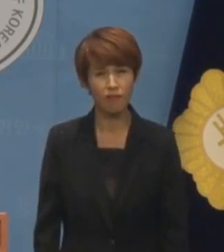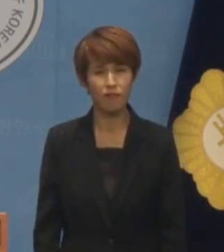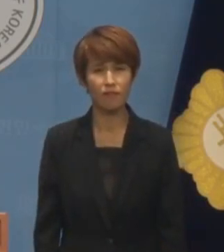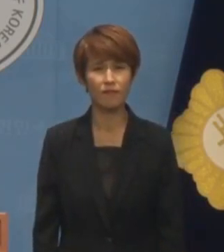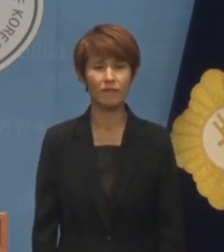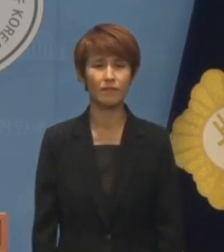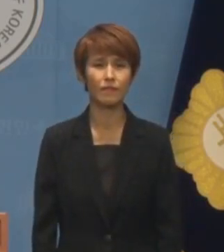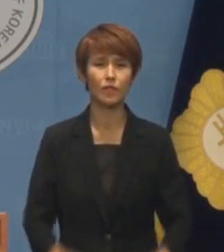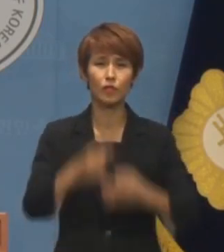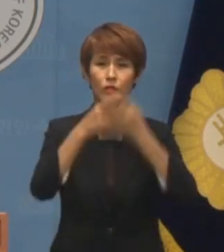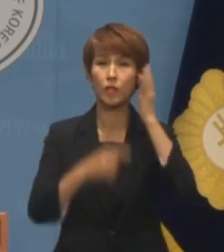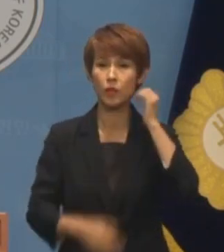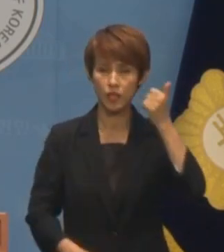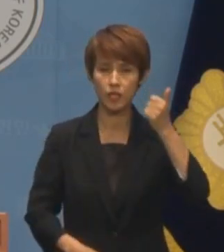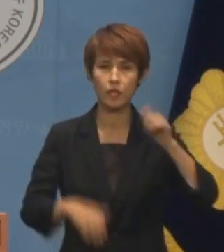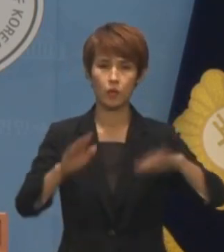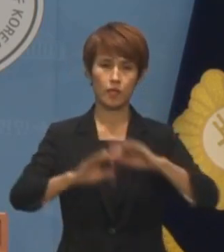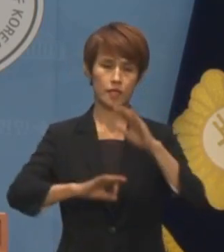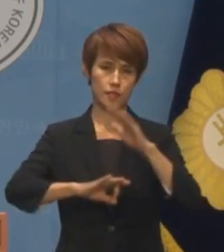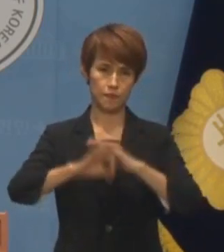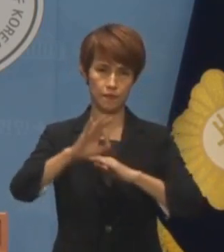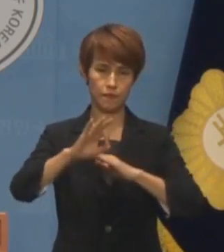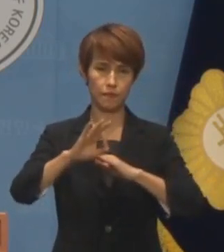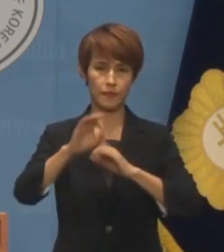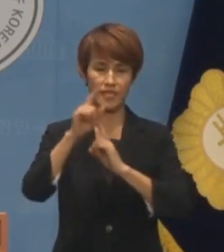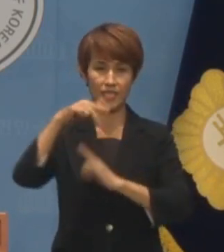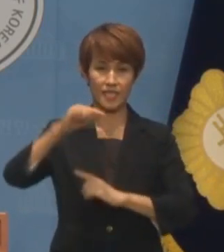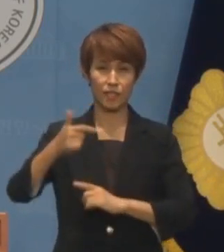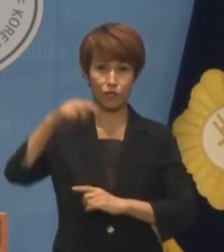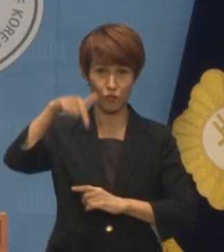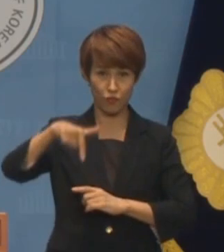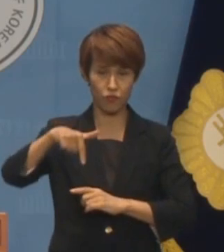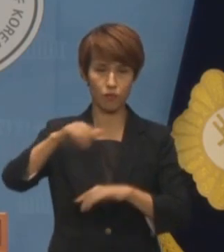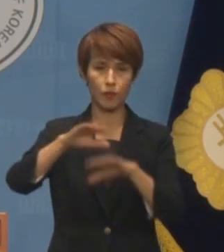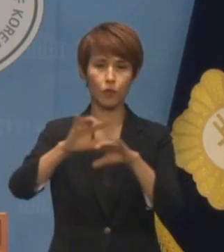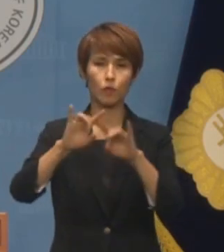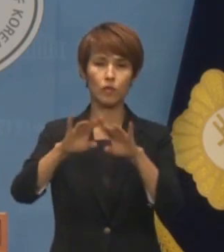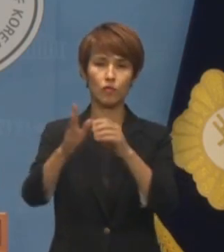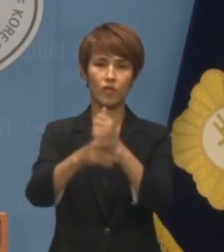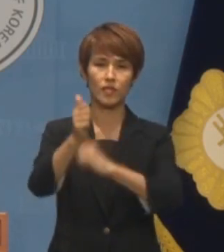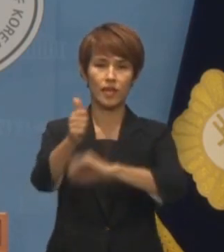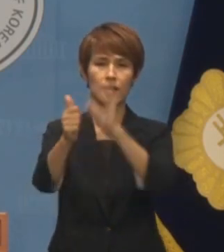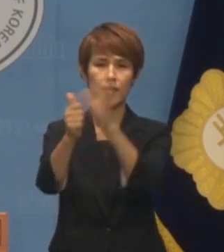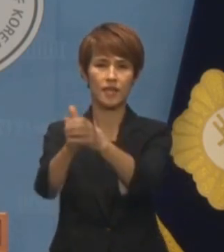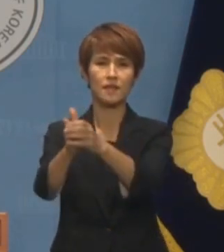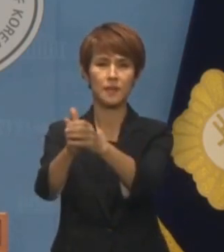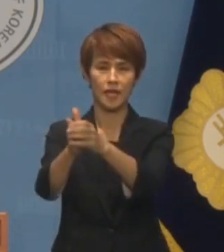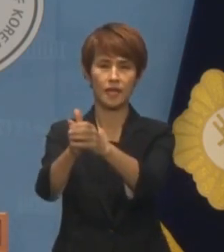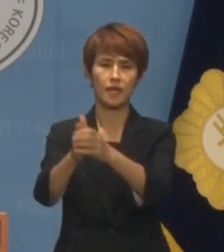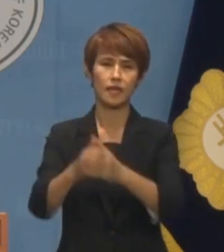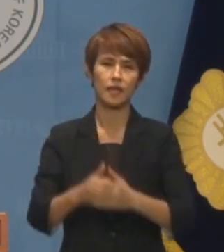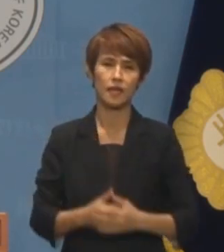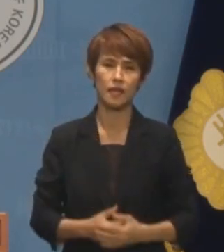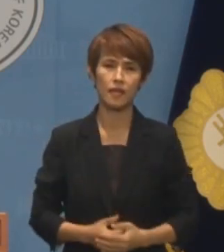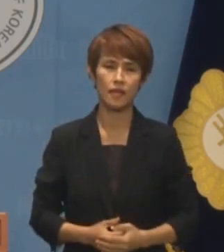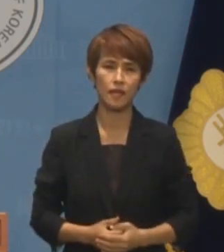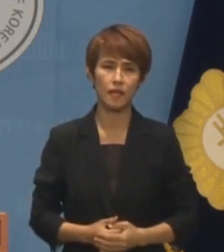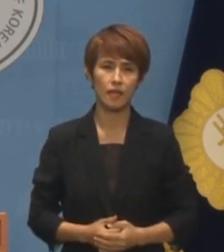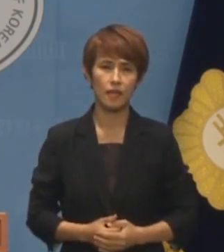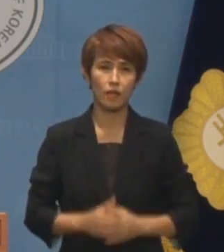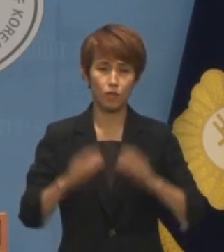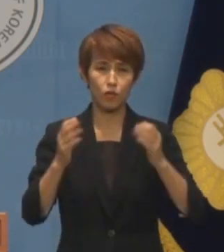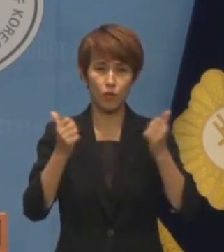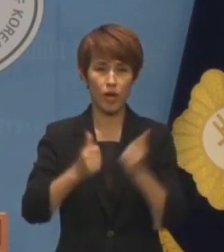윤석열 대통령이 오늘 아침 이진숙 씨를 방송통신위원장에 임명했습니다 국회